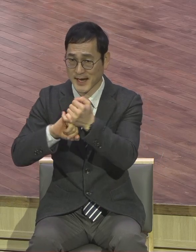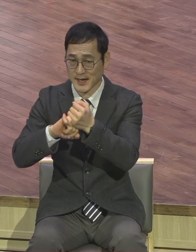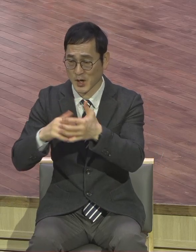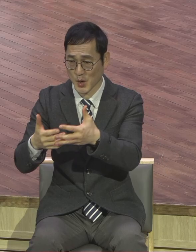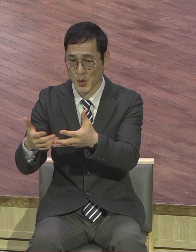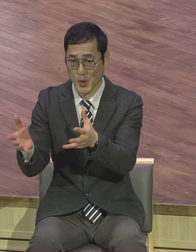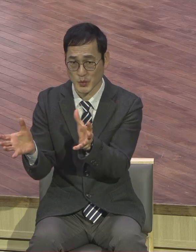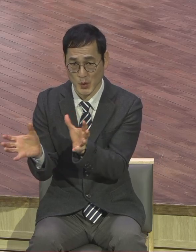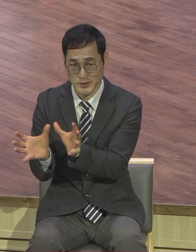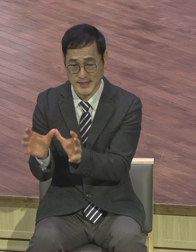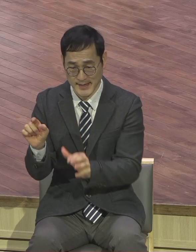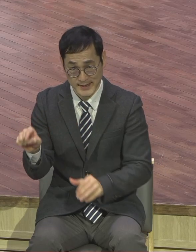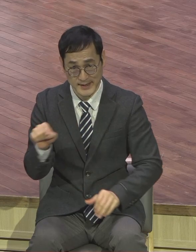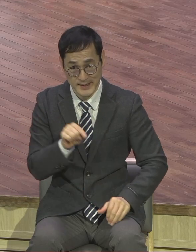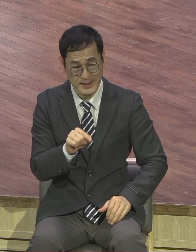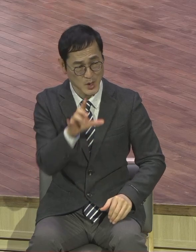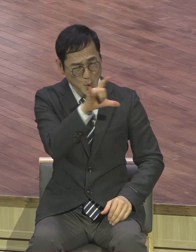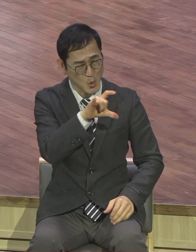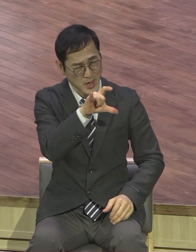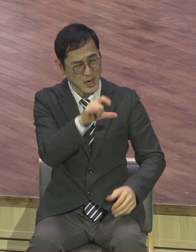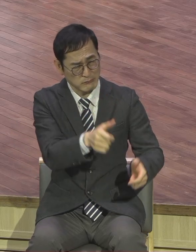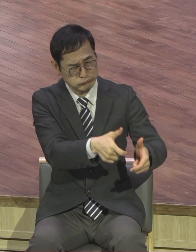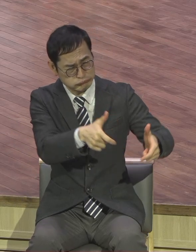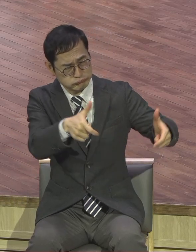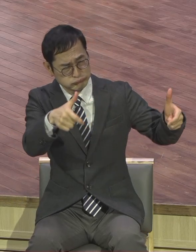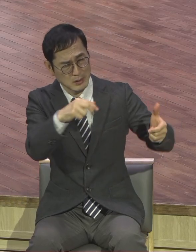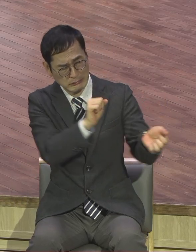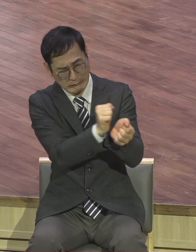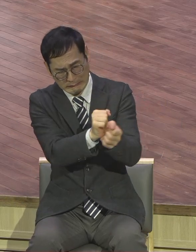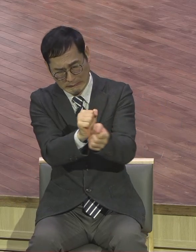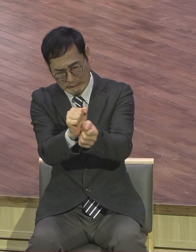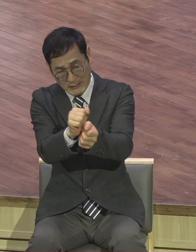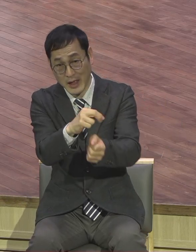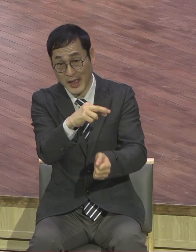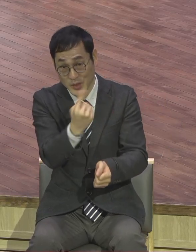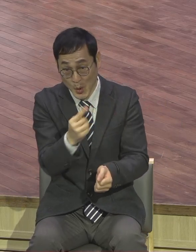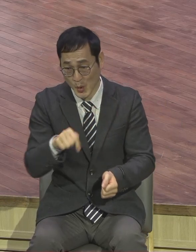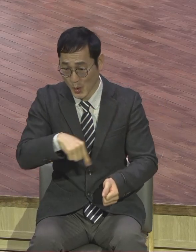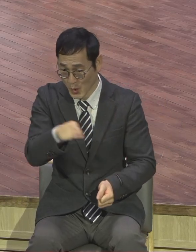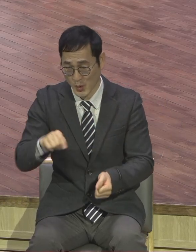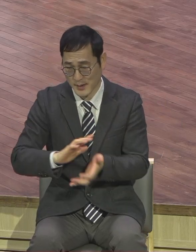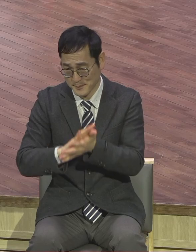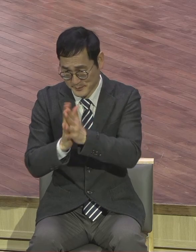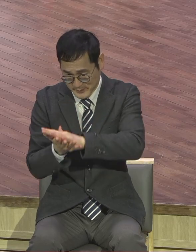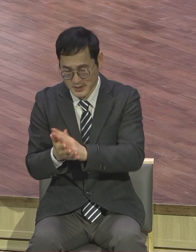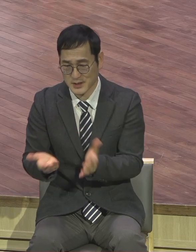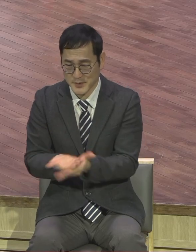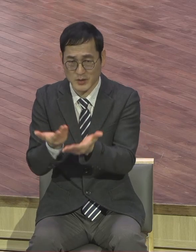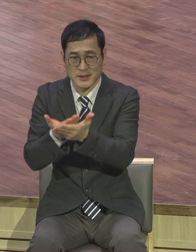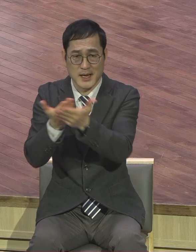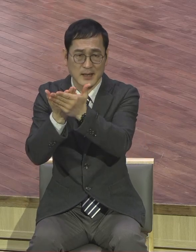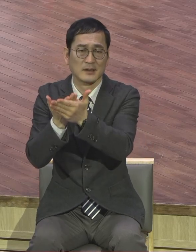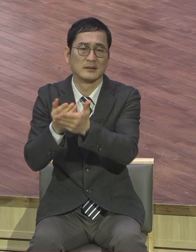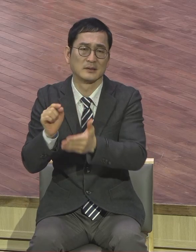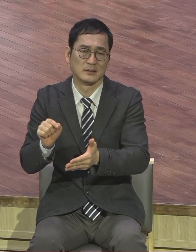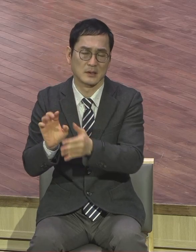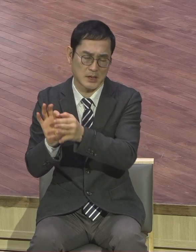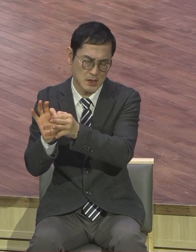코로나19 팬데믹이 있어도 성장의 응답이셔야 됩니다. 생명은 못 말립니다.